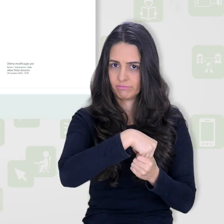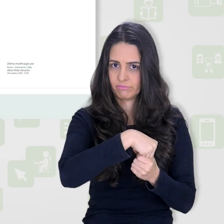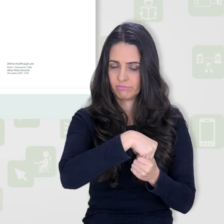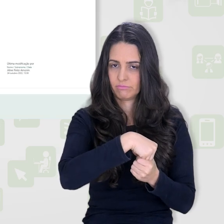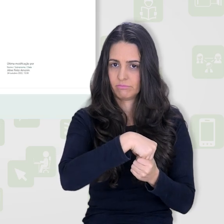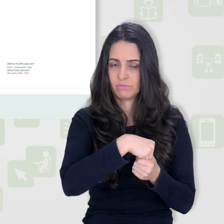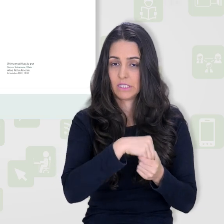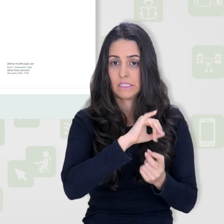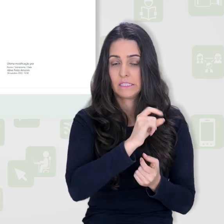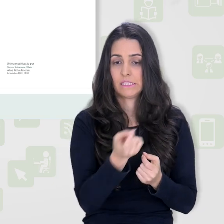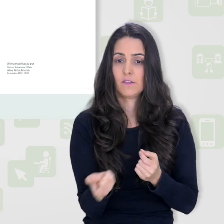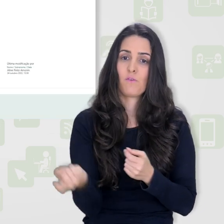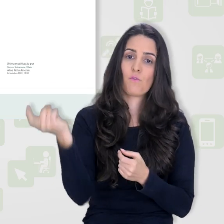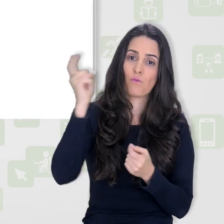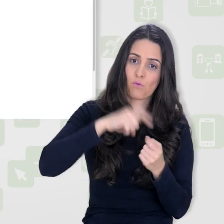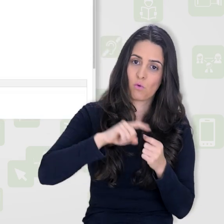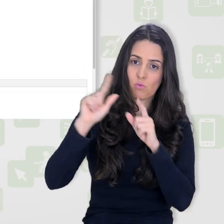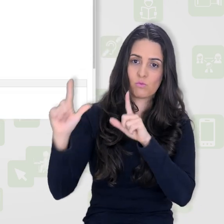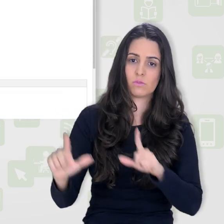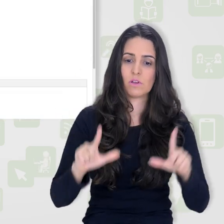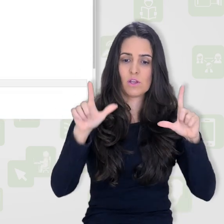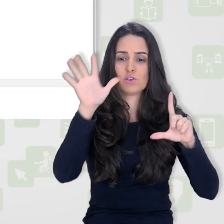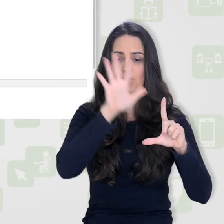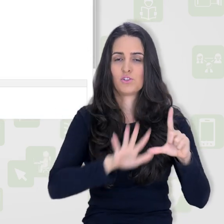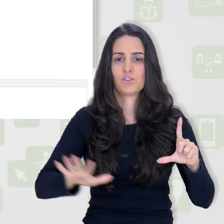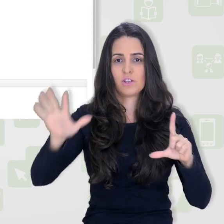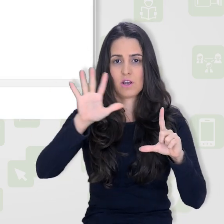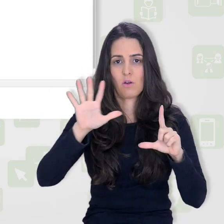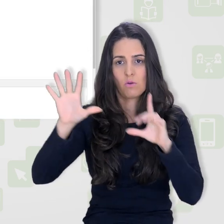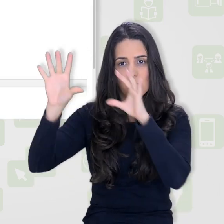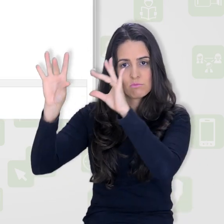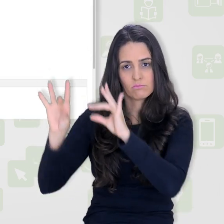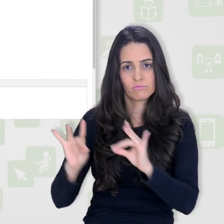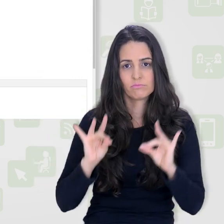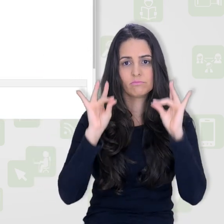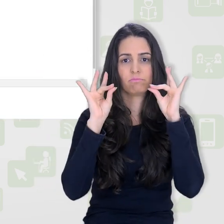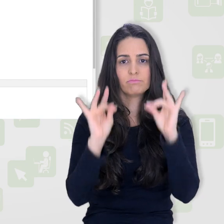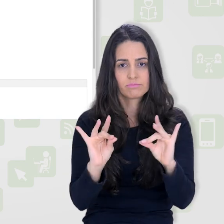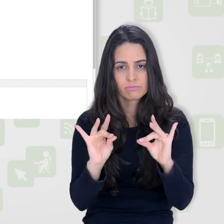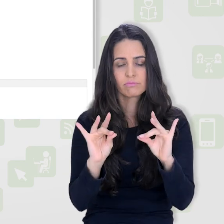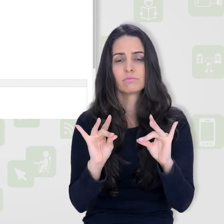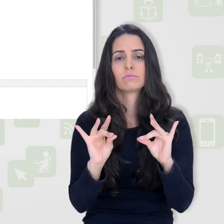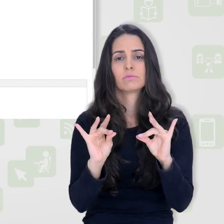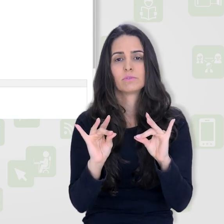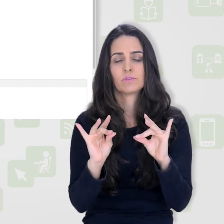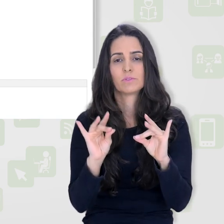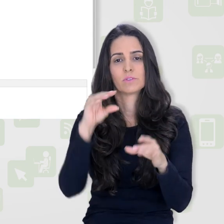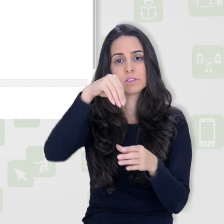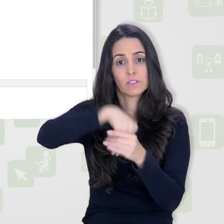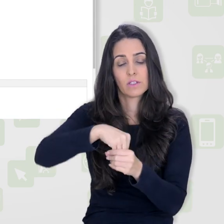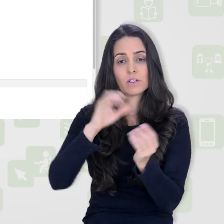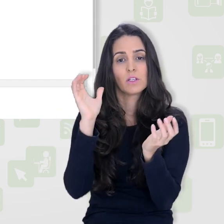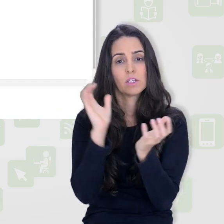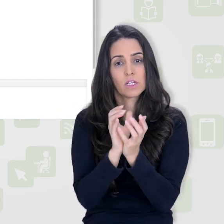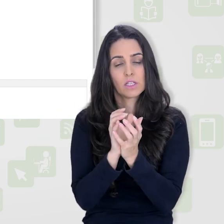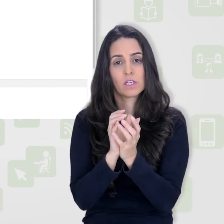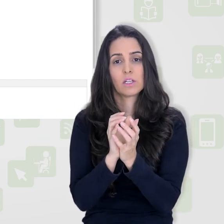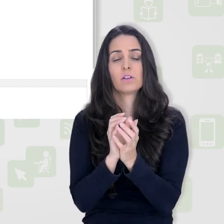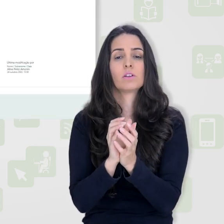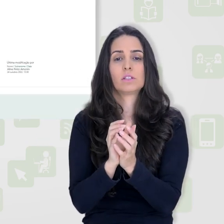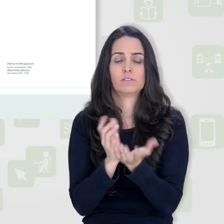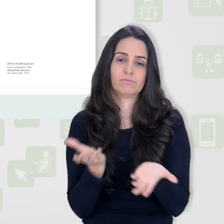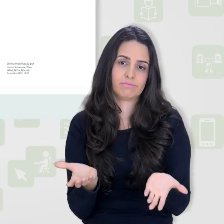uma questão dentro dela. Voltando para essa página geral aqui, veja que eu movi essa questão aqui